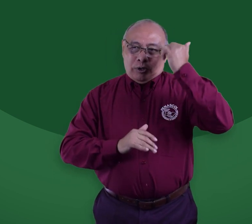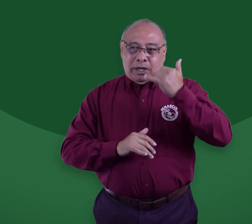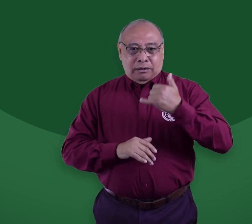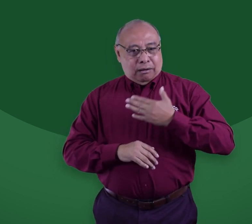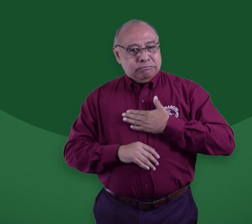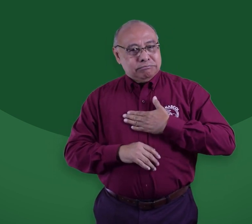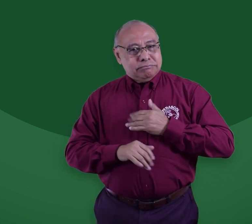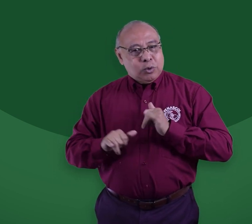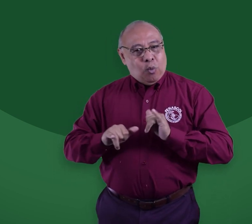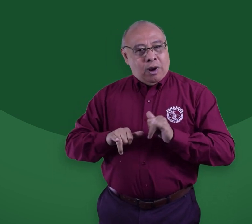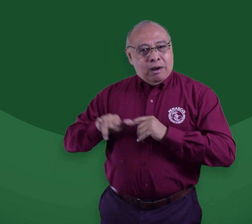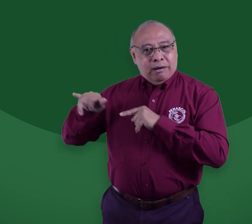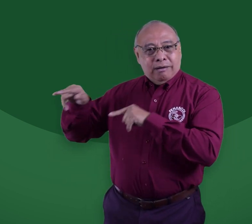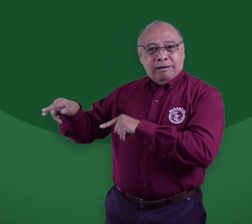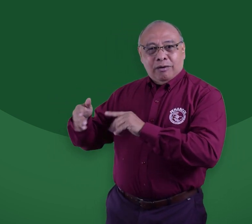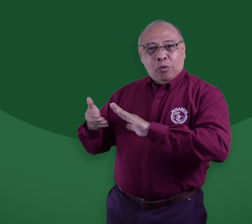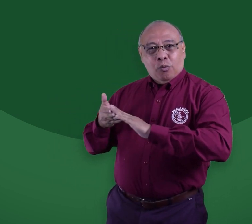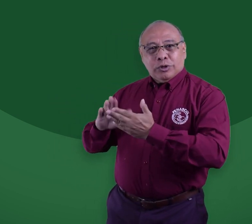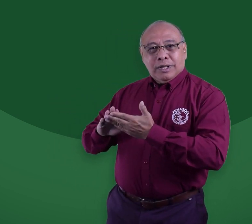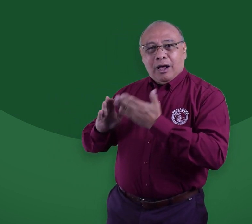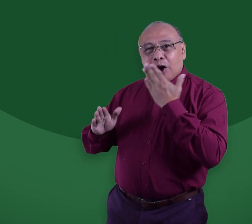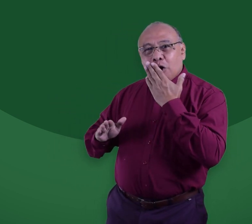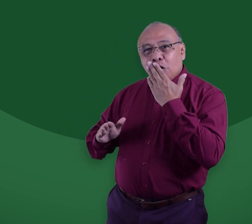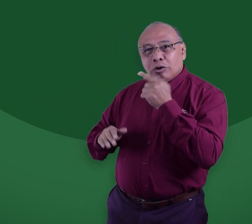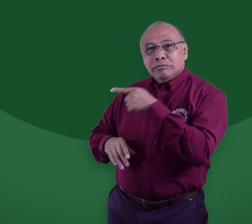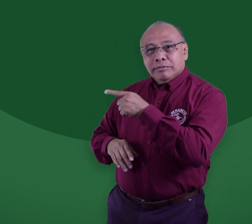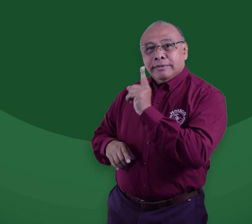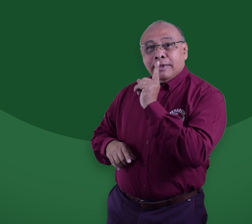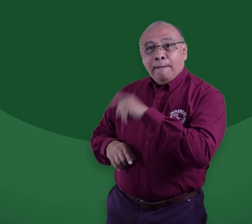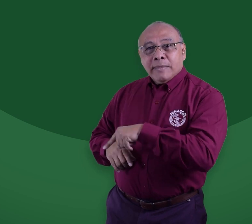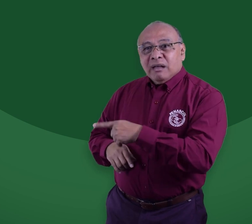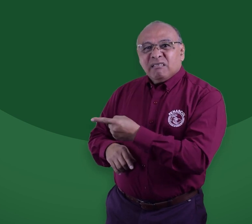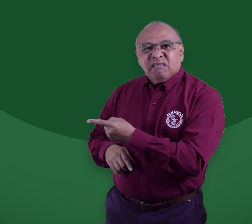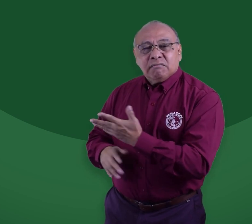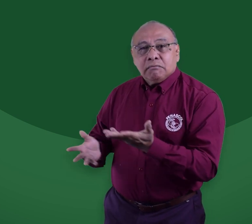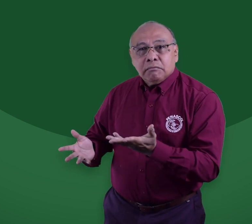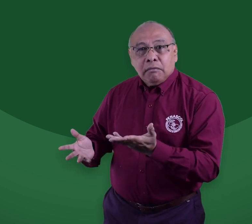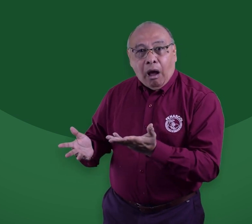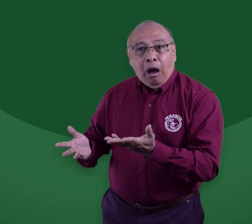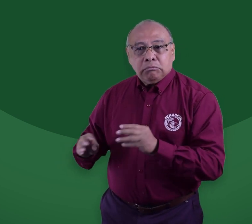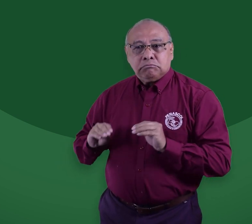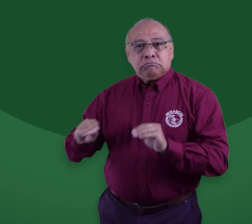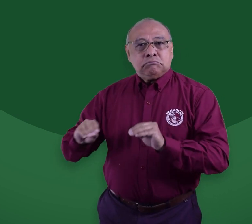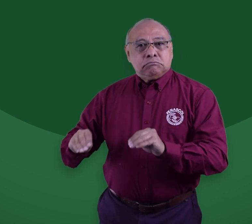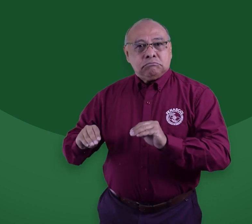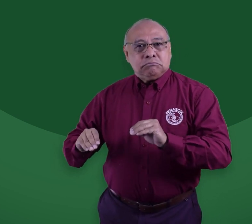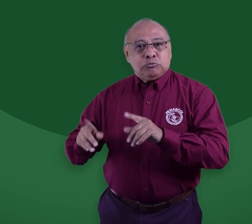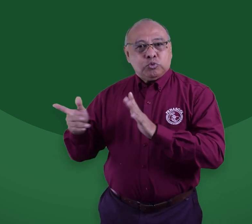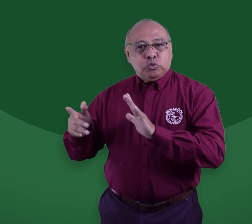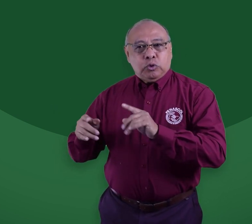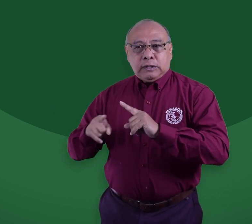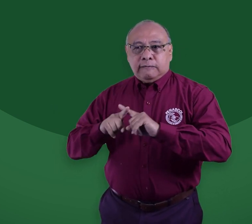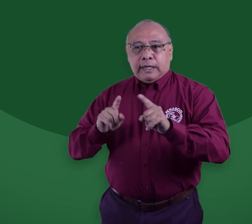indígena, la lengua sería propia de la comunidad, y ellos tienen sus propios estatutos en cuanto al uso de ella.